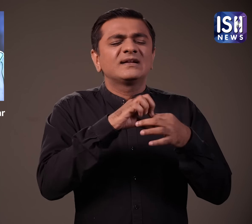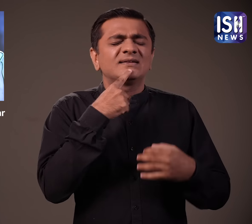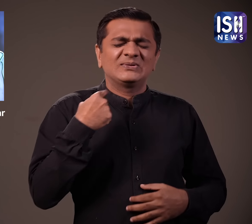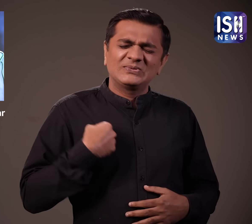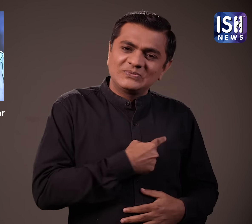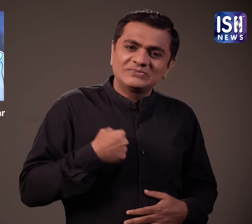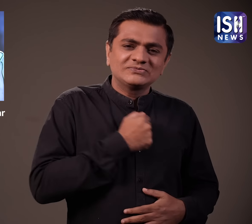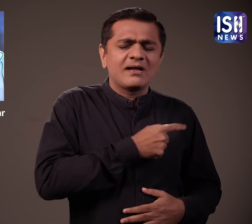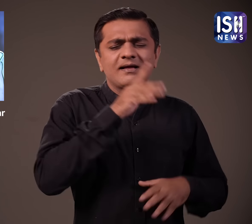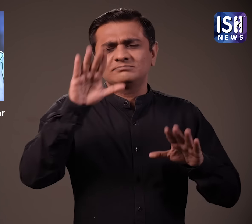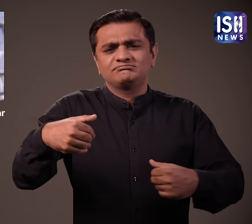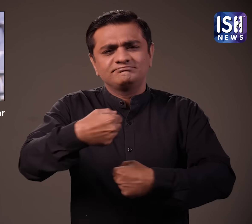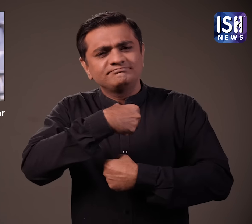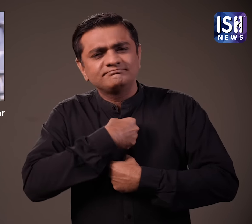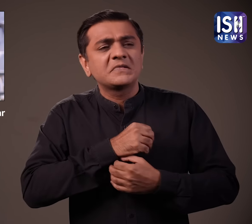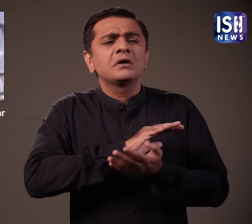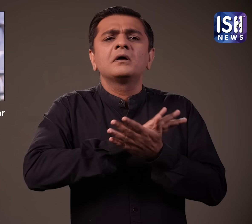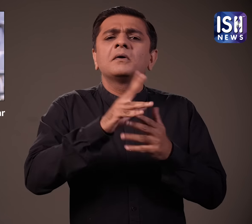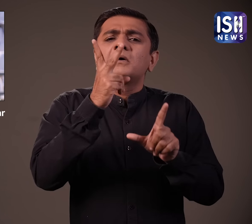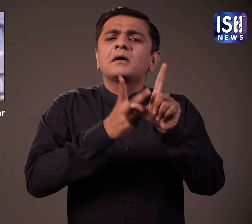विराट ने माफी मांगी और एलगर ने उन्हें गले लगा लिया